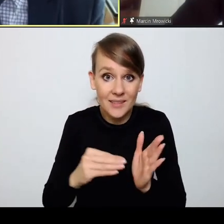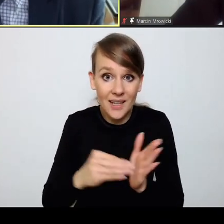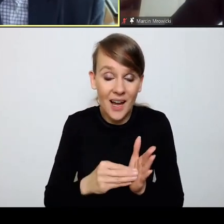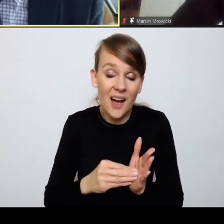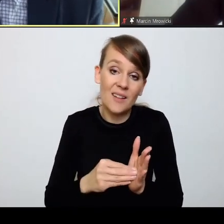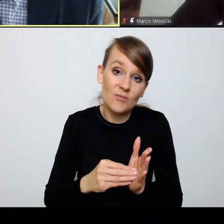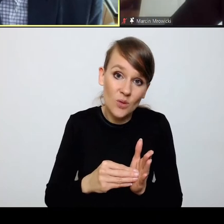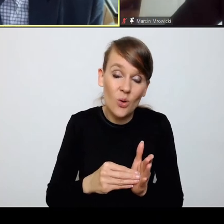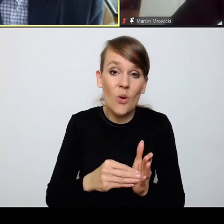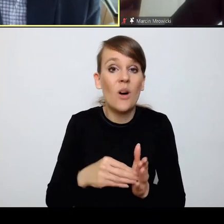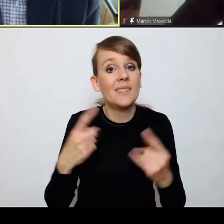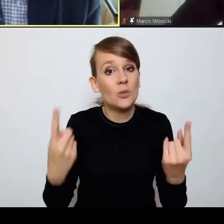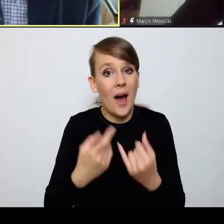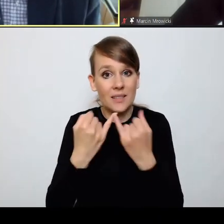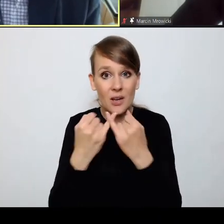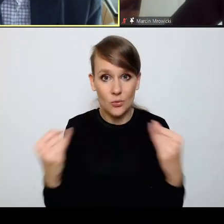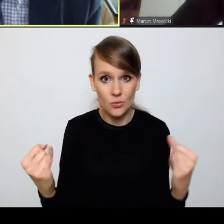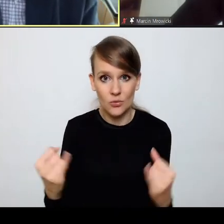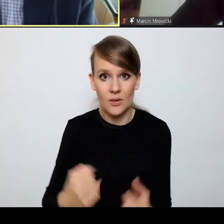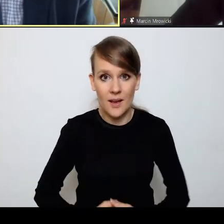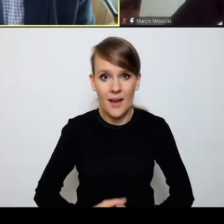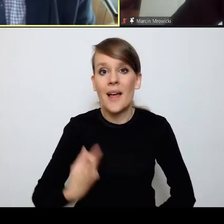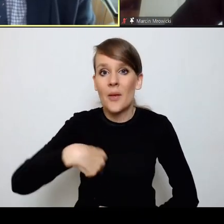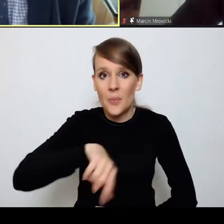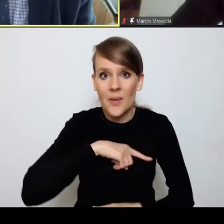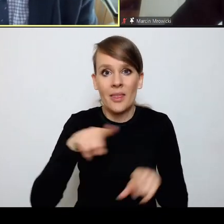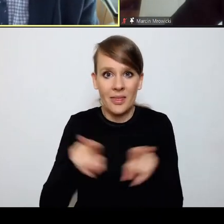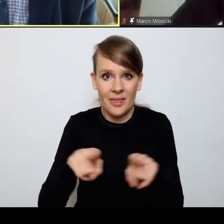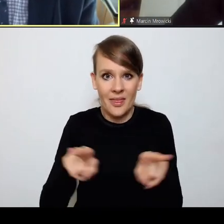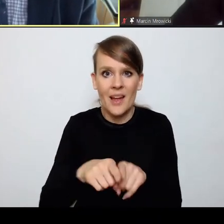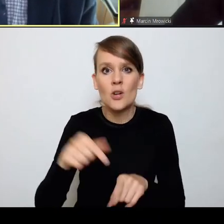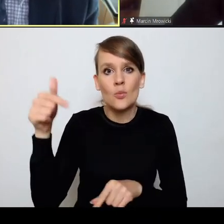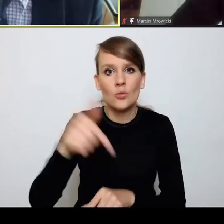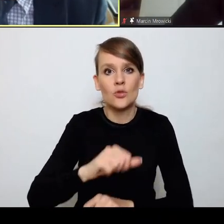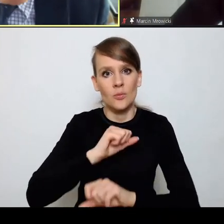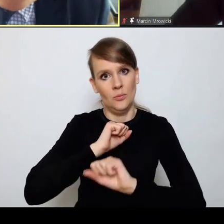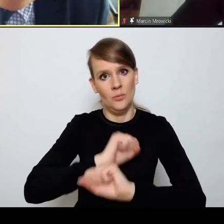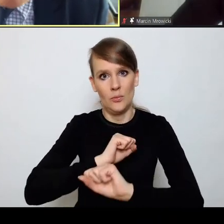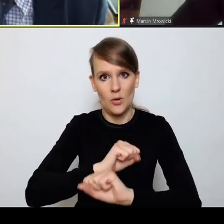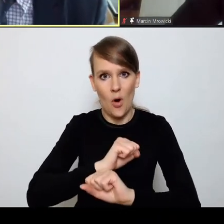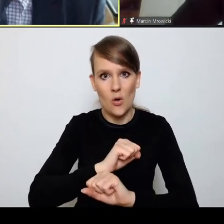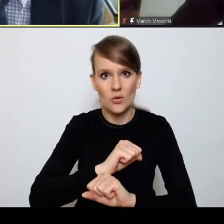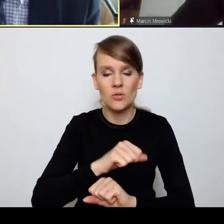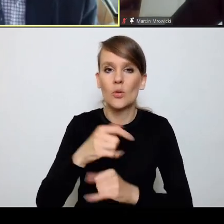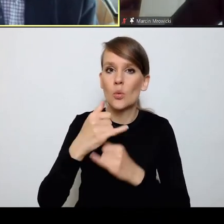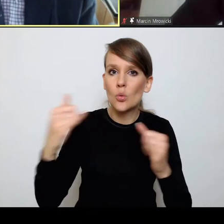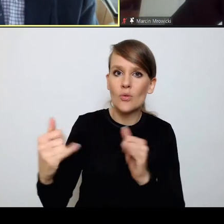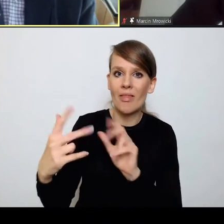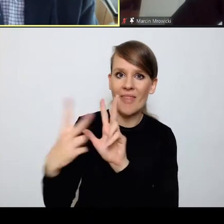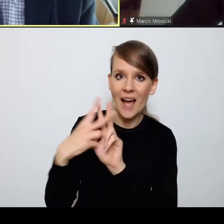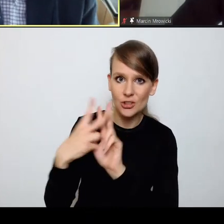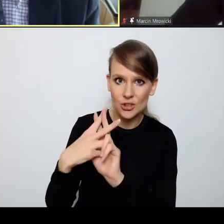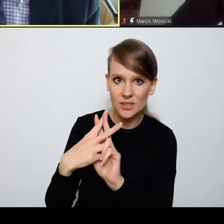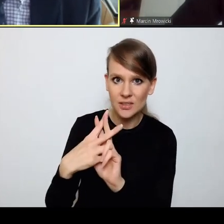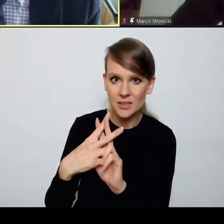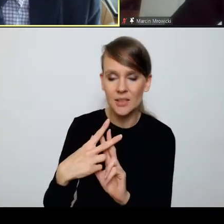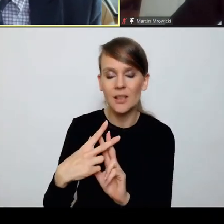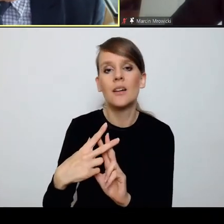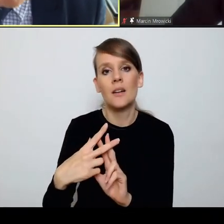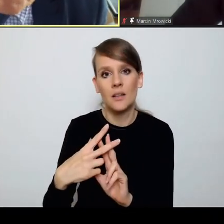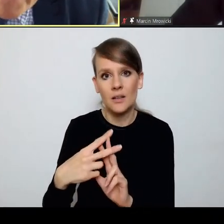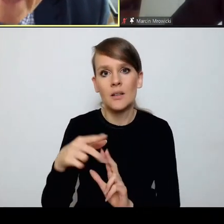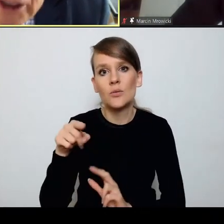różnie. Bywa to różnie. My także musimy bronić się przed naciskami różnego rodzaju ze strony